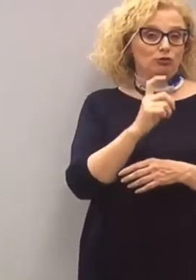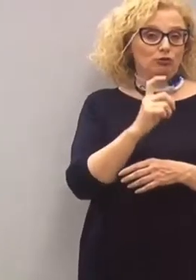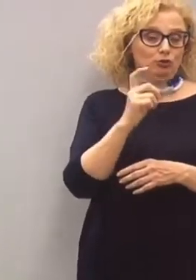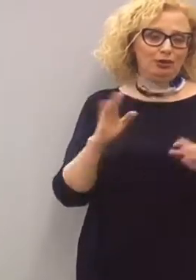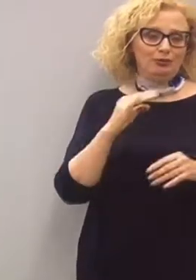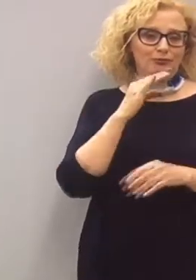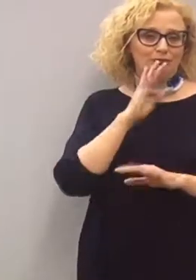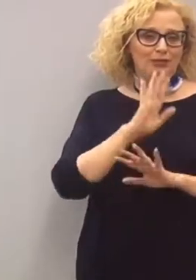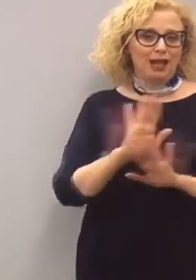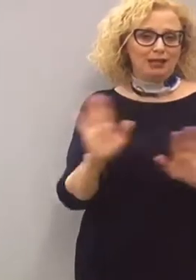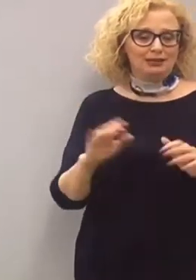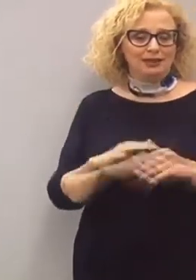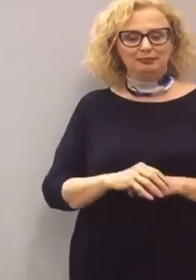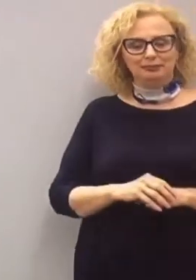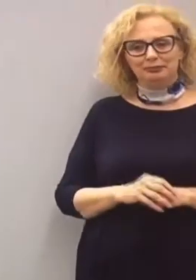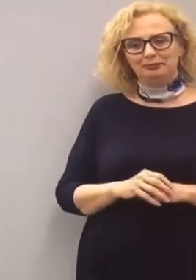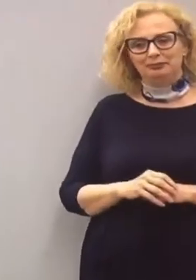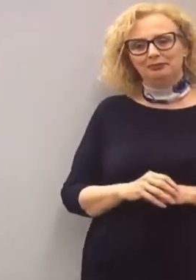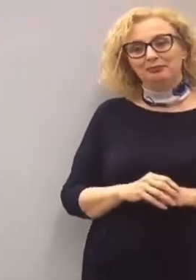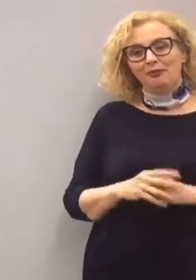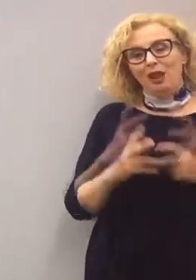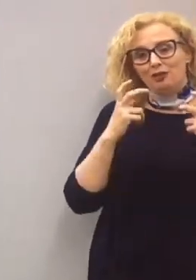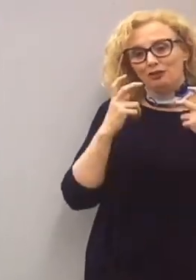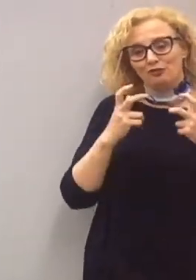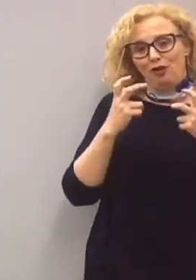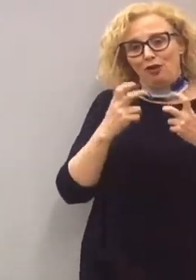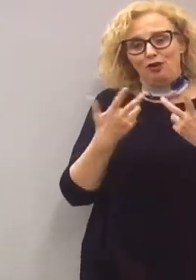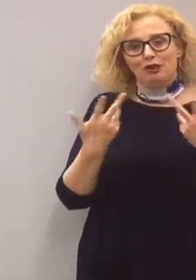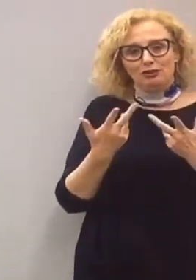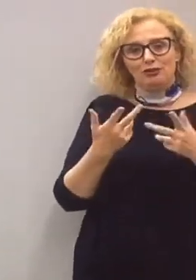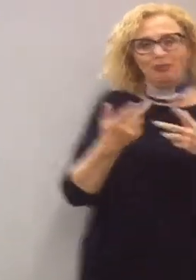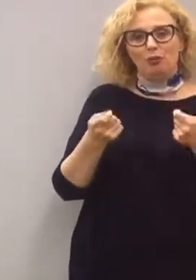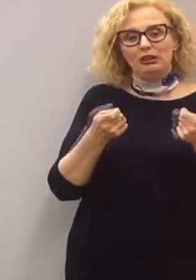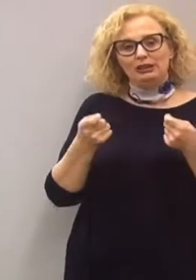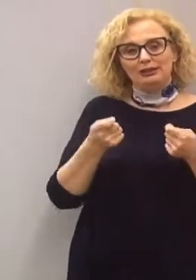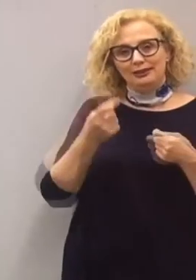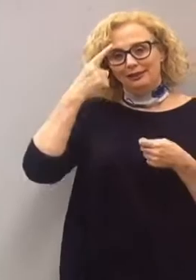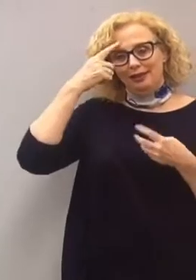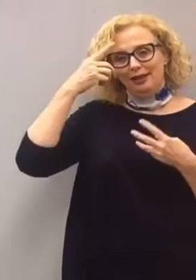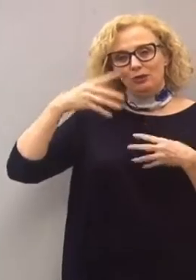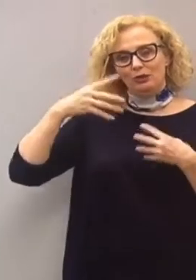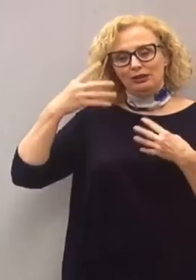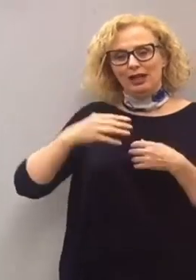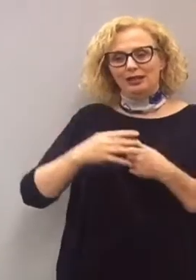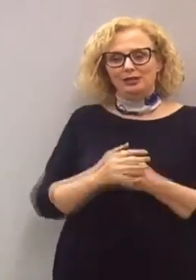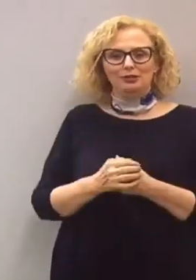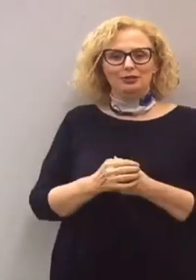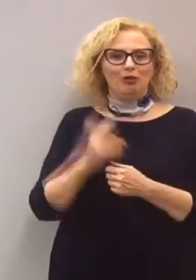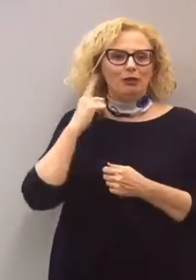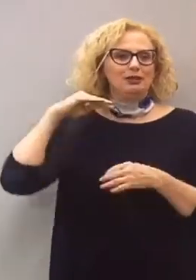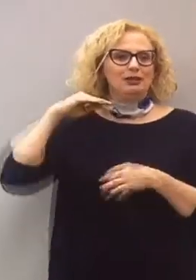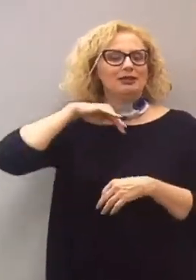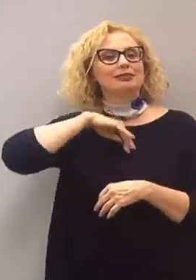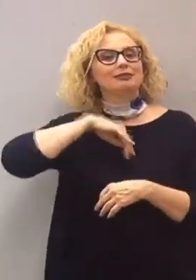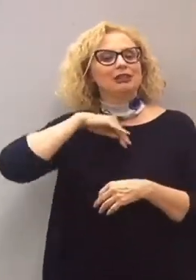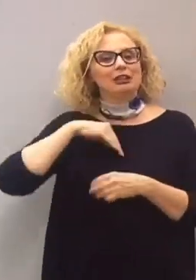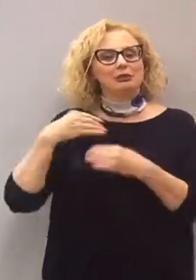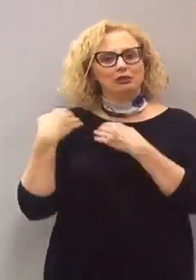Quindi cerchiamo di gestirlo con buon senso, come i trentini hanno dimostrato.